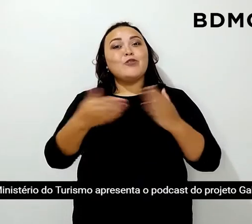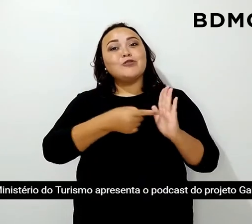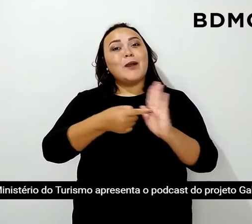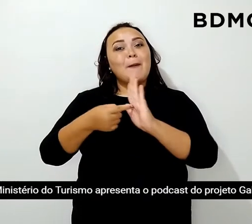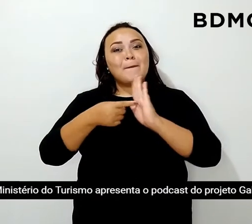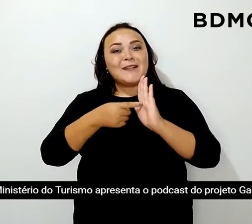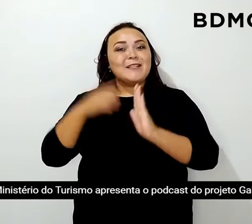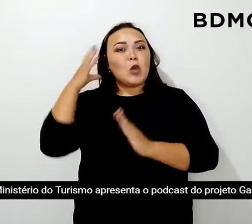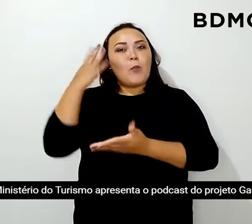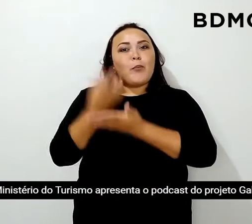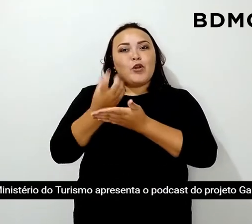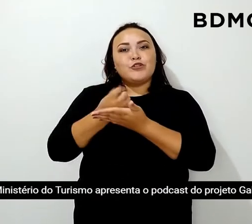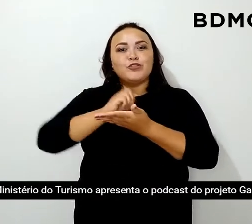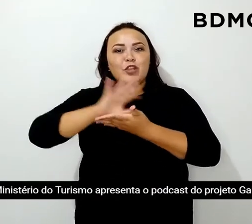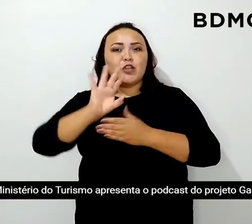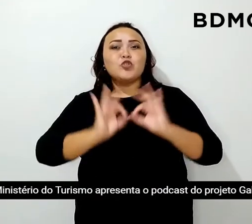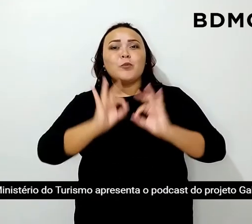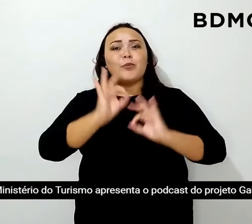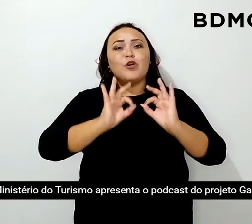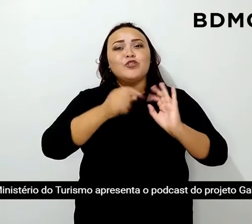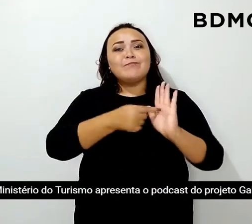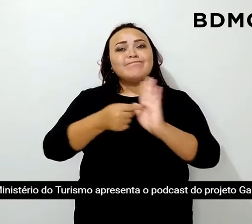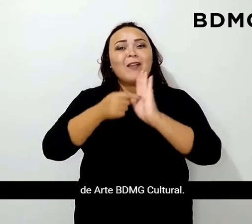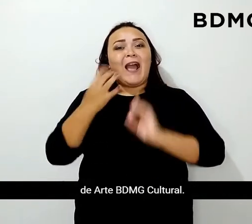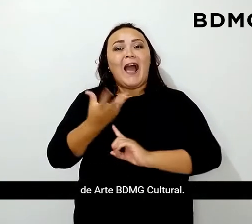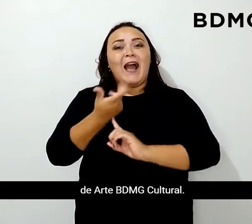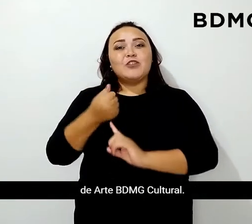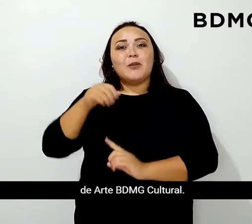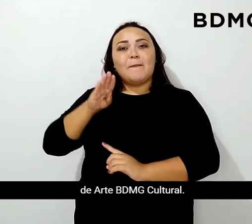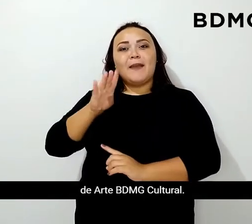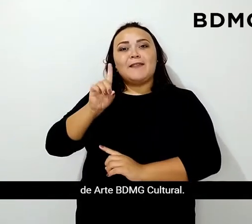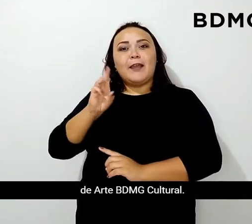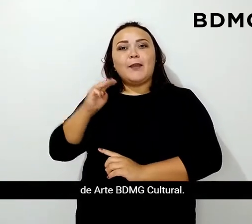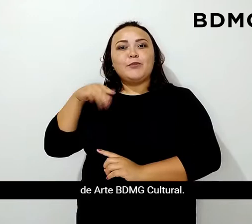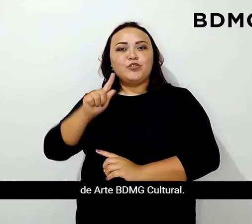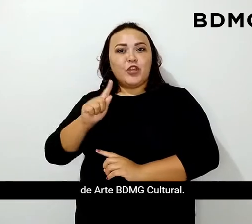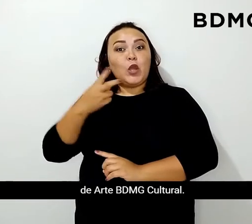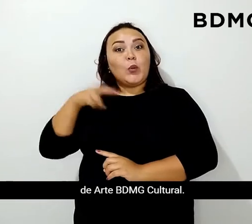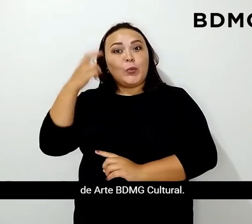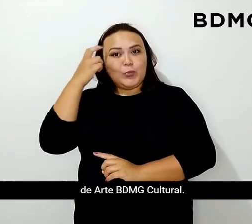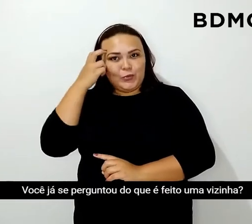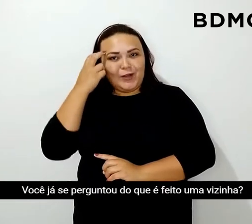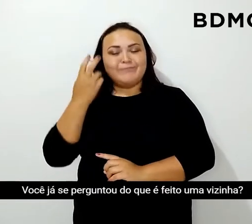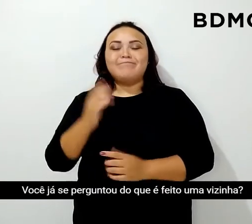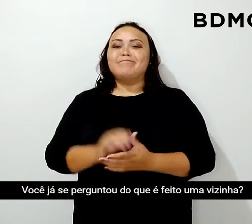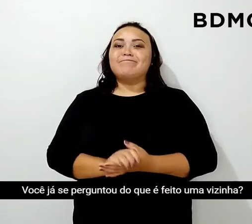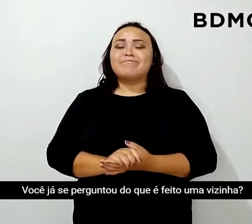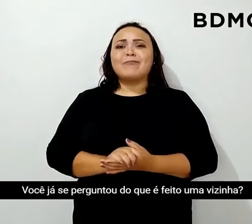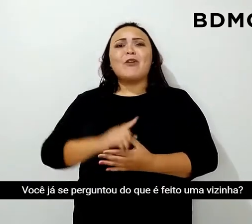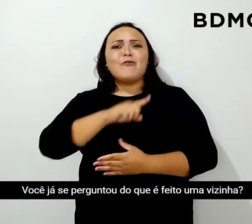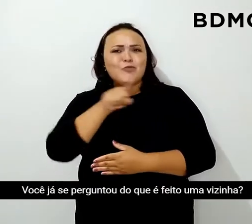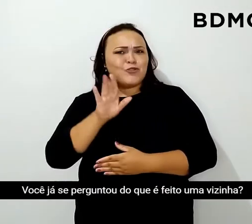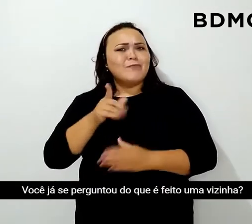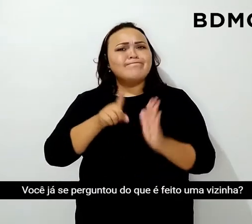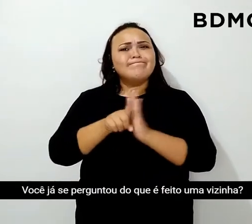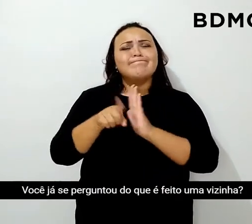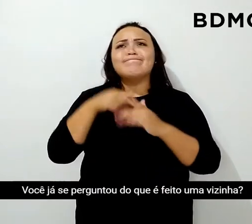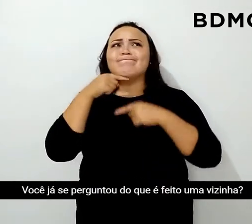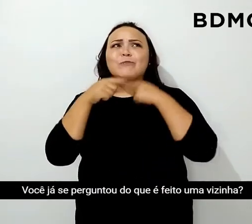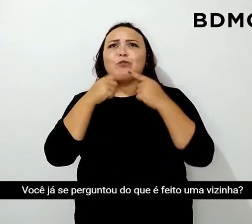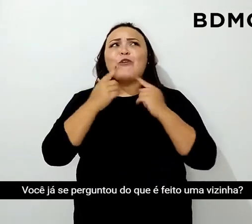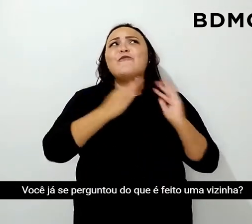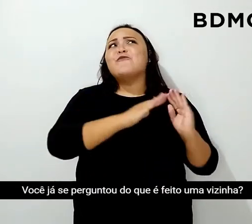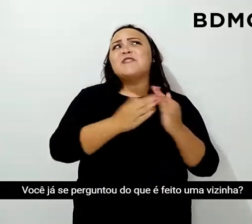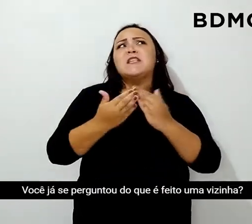do Turismo apresenta o podcast do projeto Galeria de Arte PDMG Cultural. Você já se